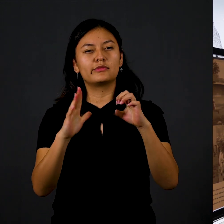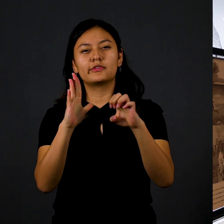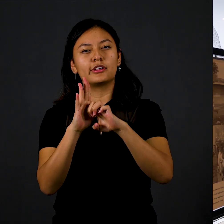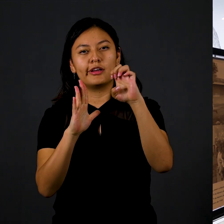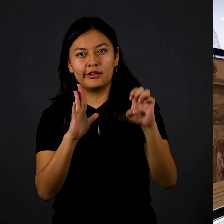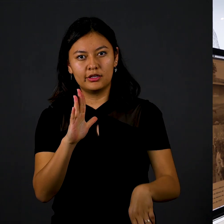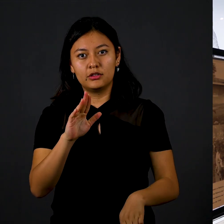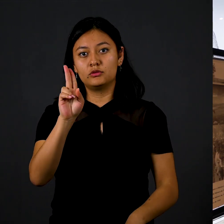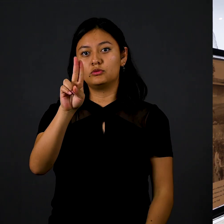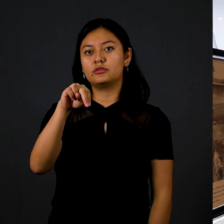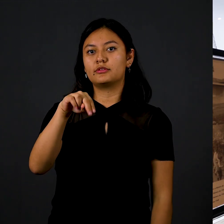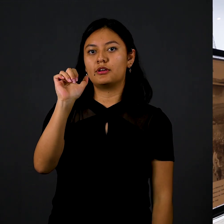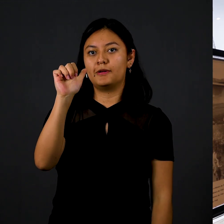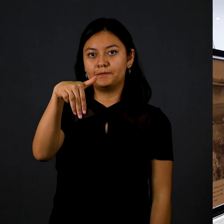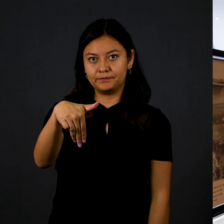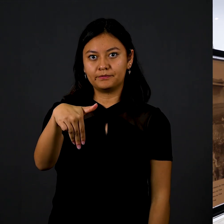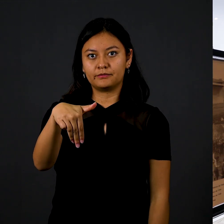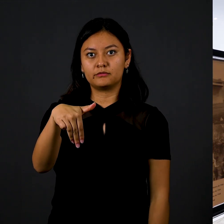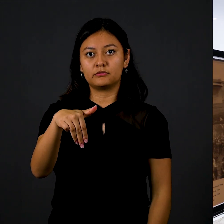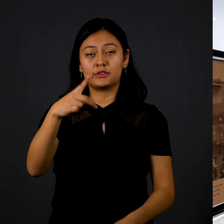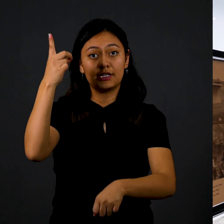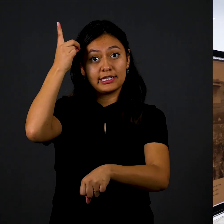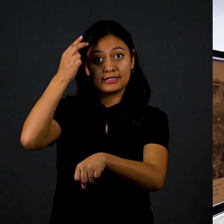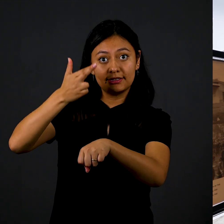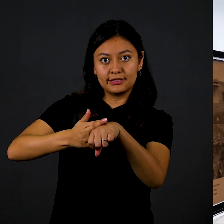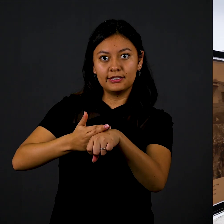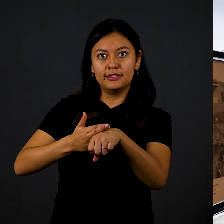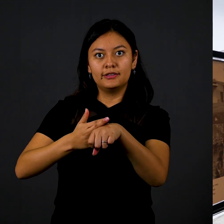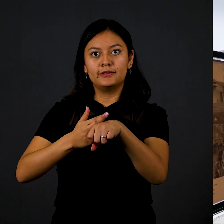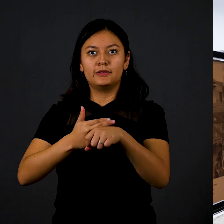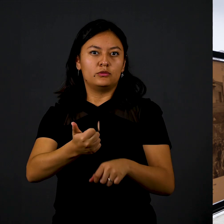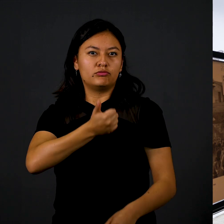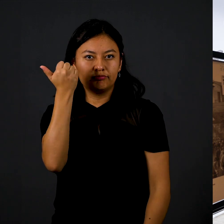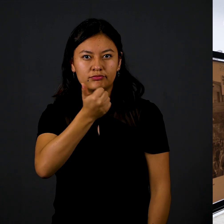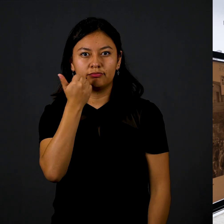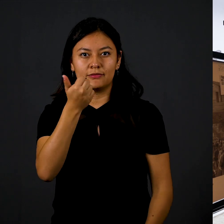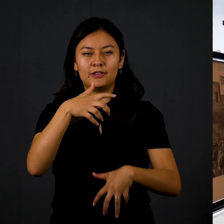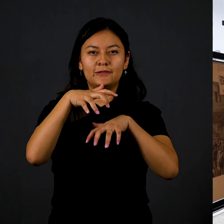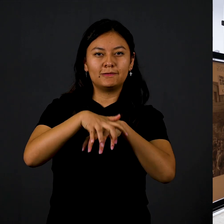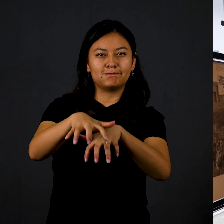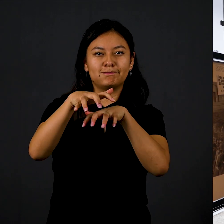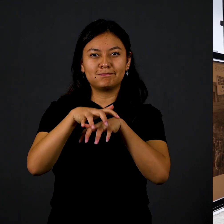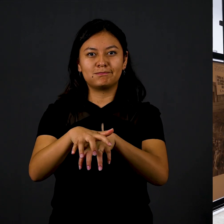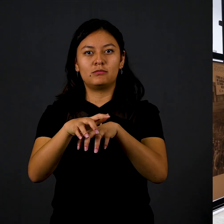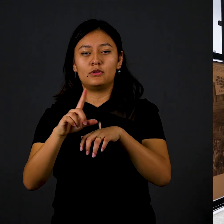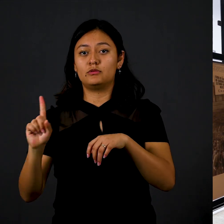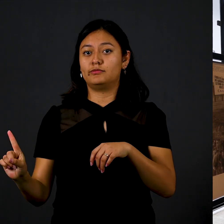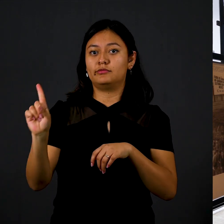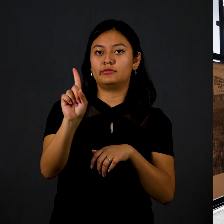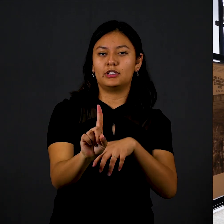marcha del campo universitario a la calle de Félix Cuevas, donde el ejército les impide el paso.